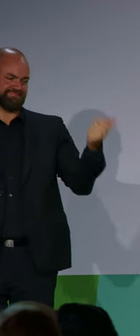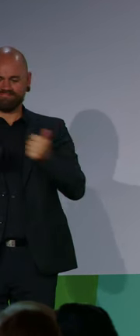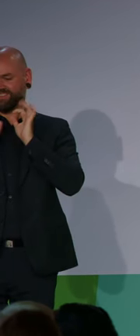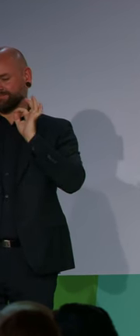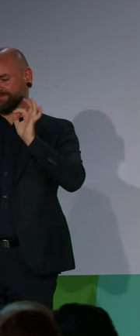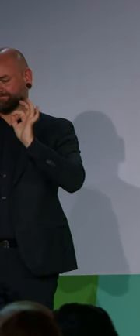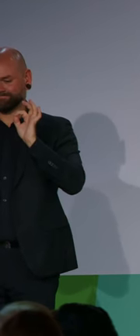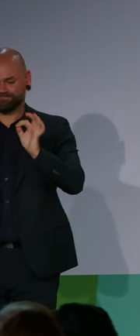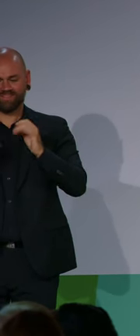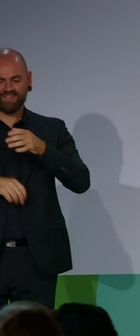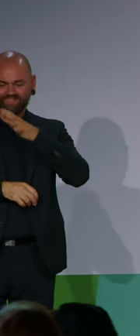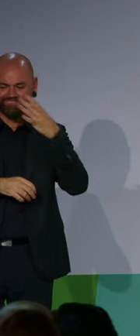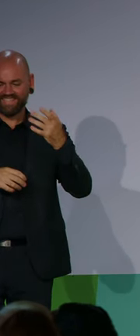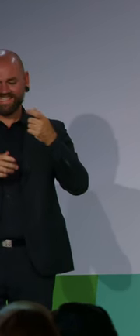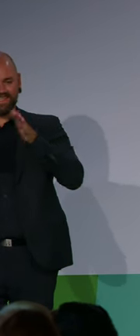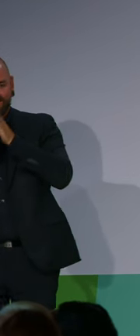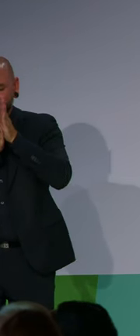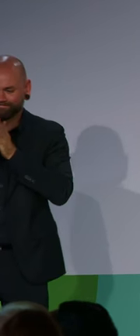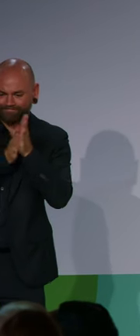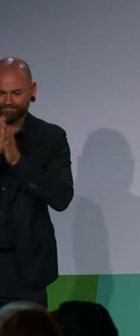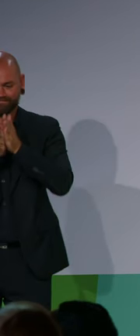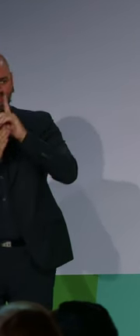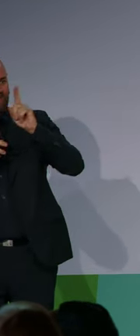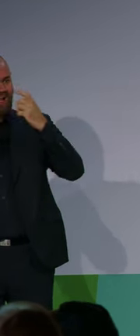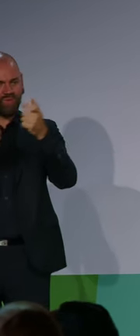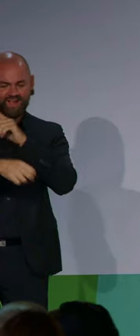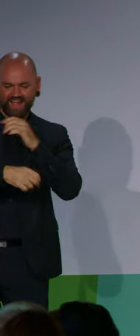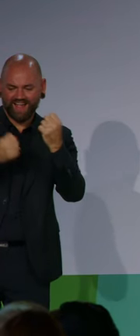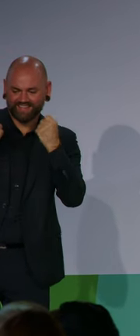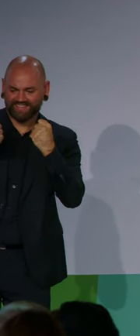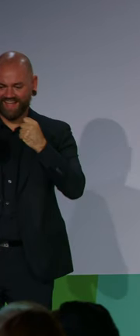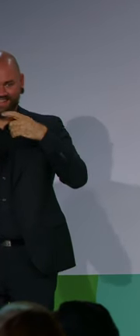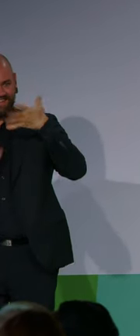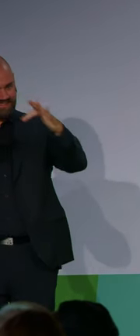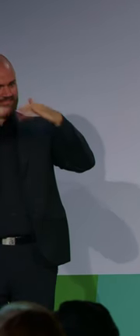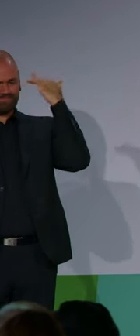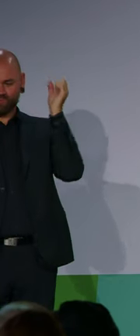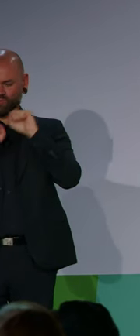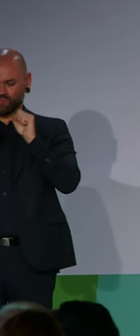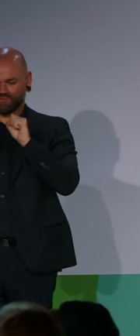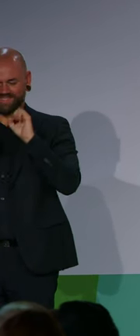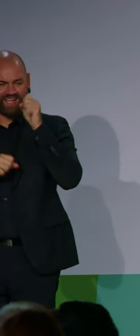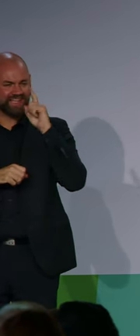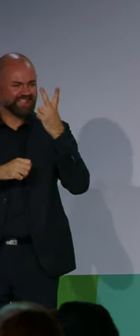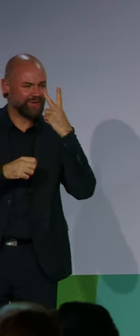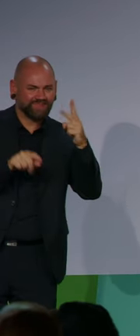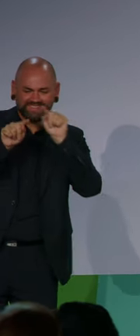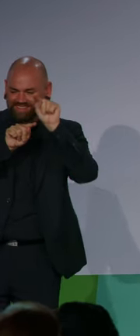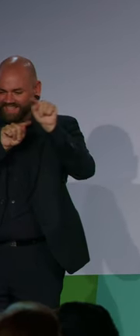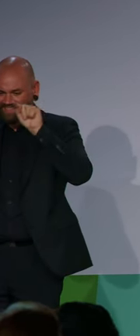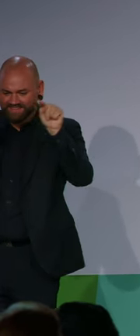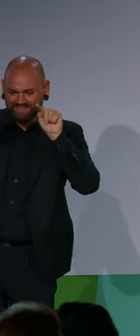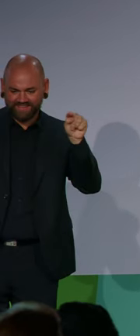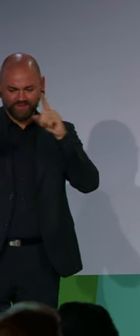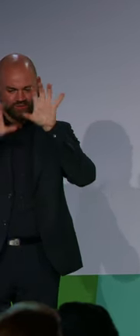unterstützend sind. Jetzt sind die Spiele rum und wir wissen, die Sportstätten in Paris waren barrierefrei. Jetzt sind die